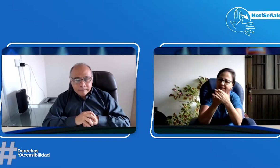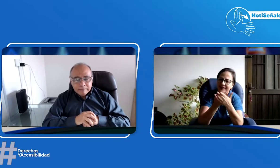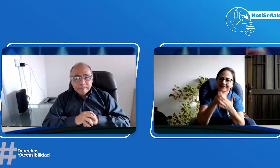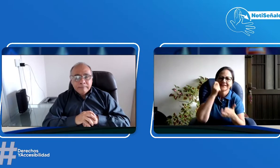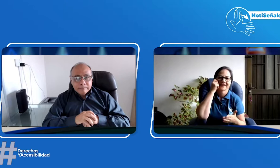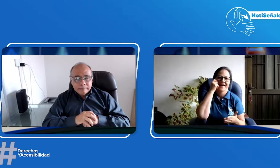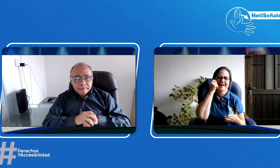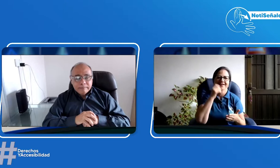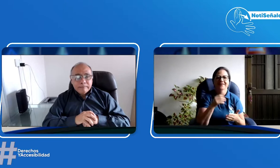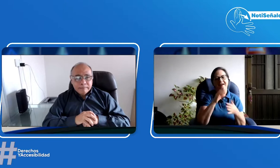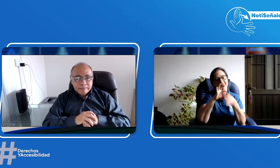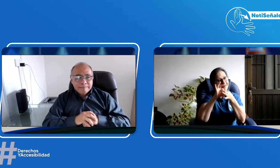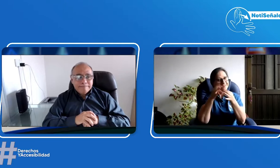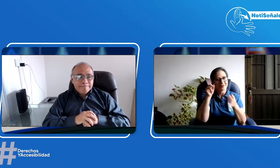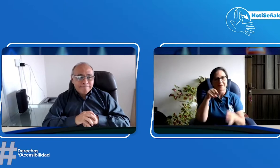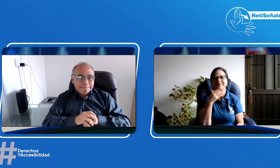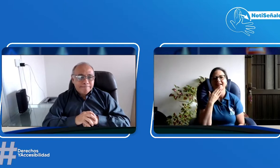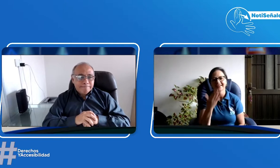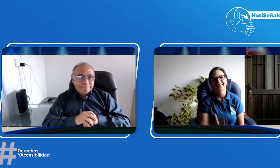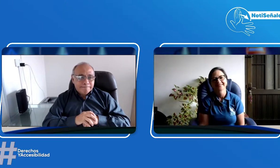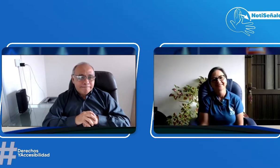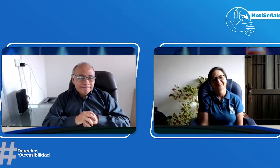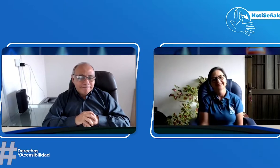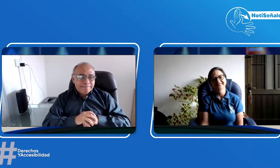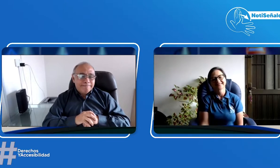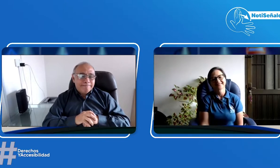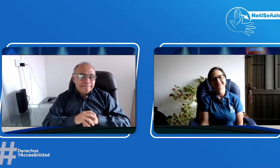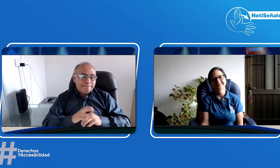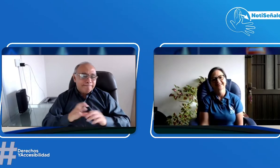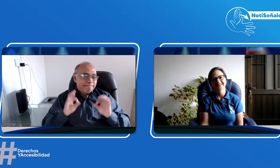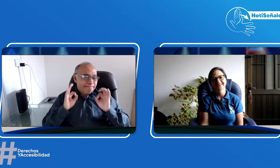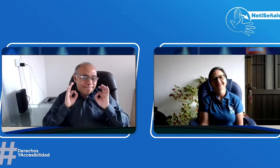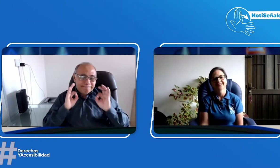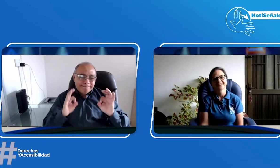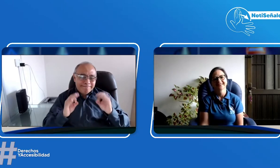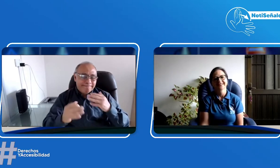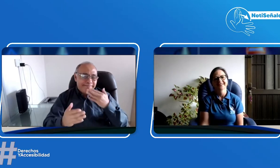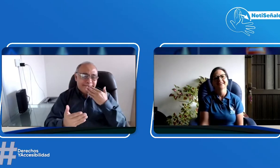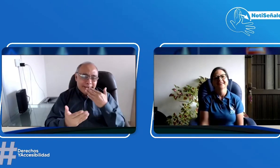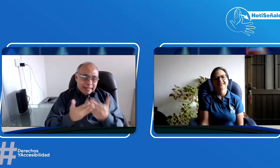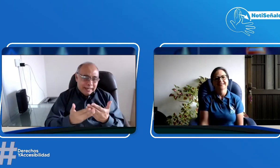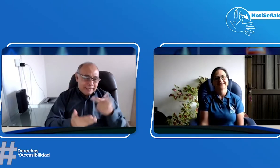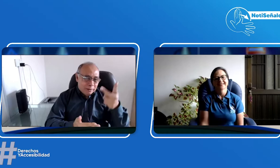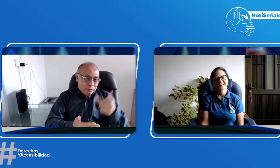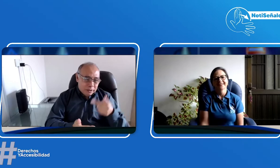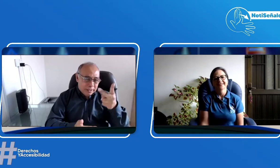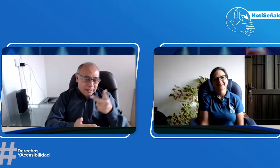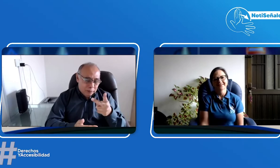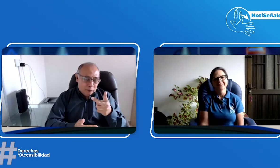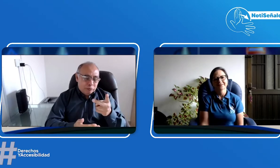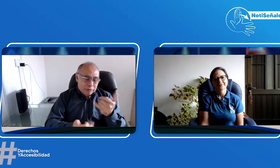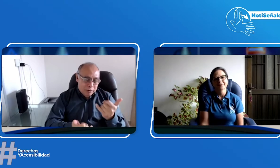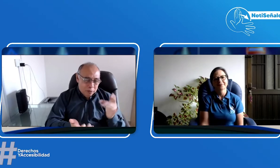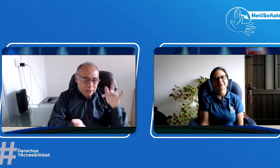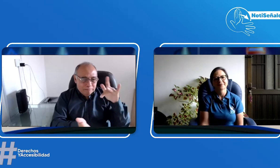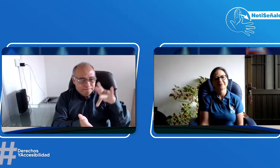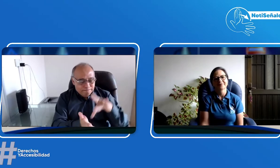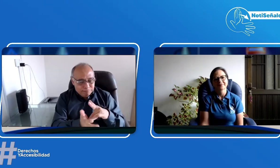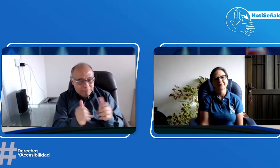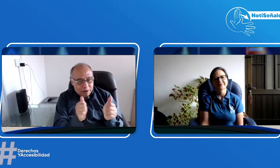despertar que estamos tratando de hacer aquí. Gracias Henry, gracias por este espacio. Gracias a los dos, gracias por